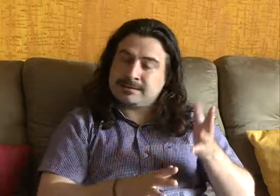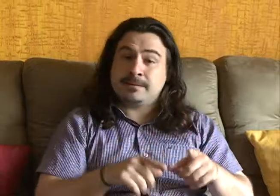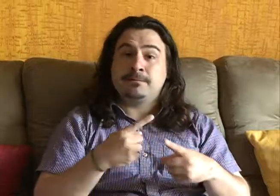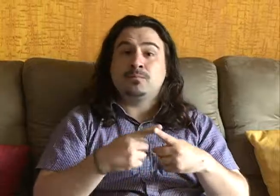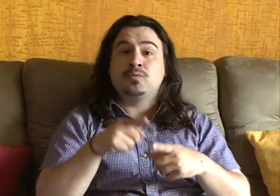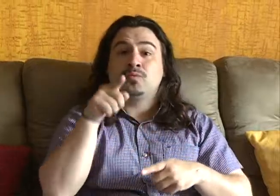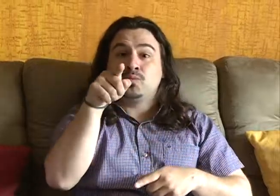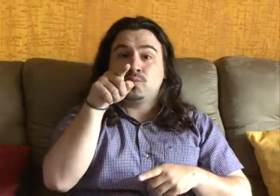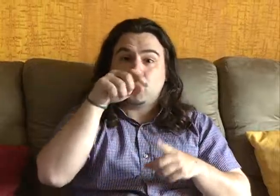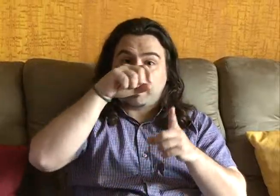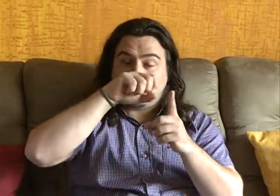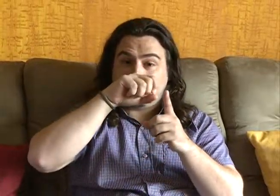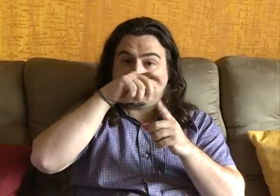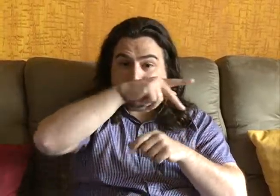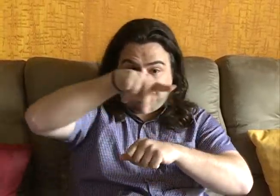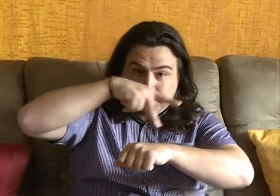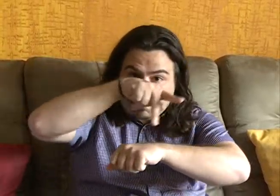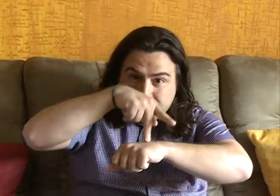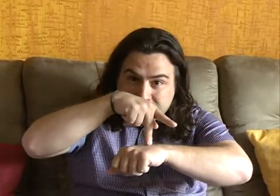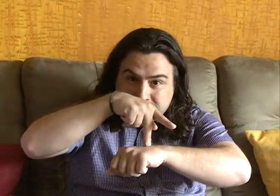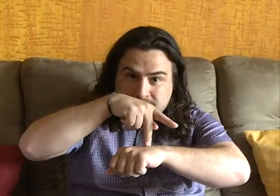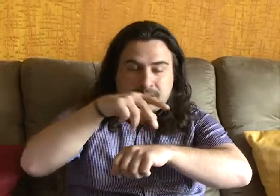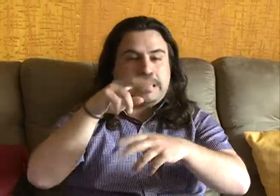Aprenda libras. Aprenda Porque teu país é bilíngue.